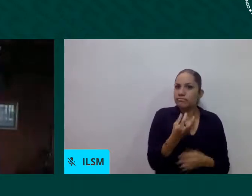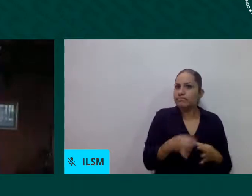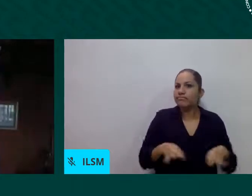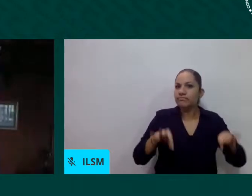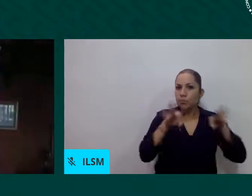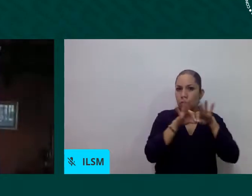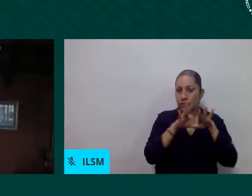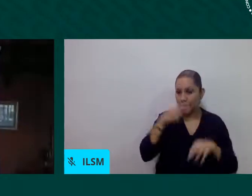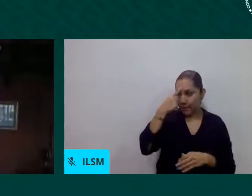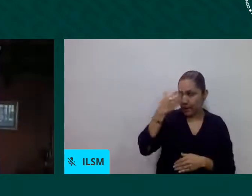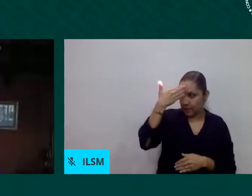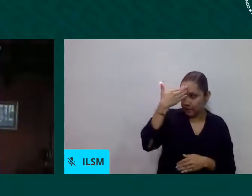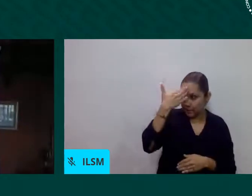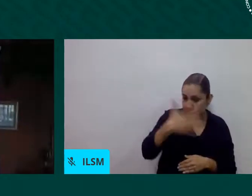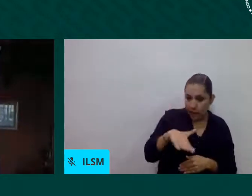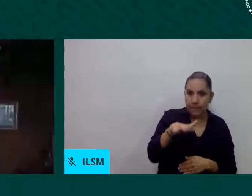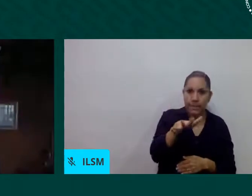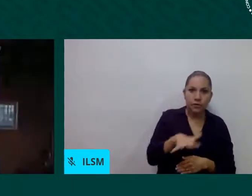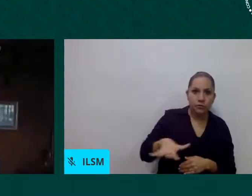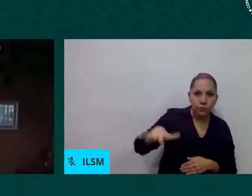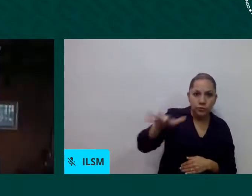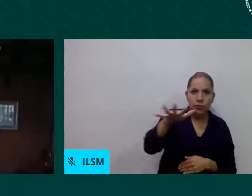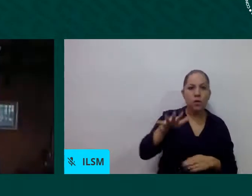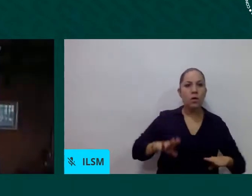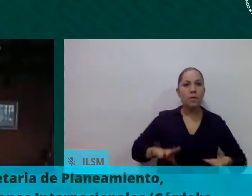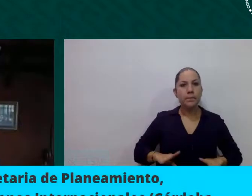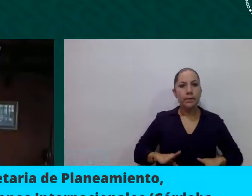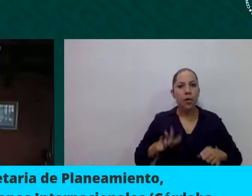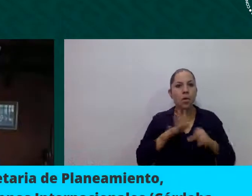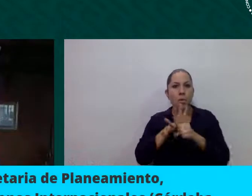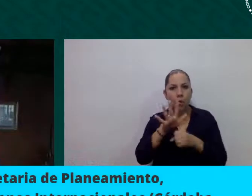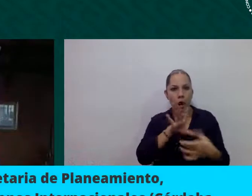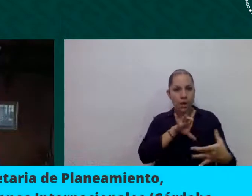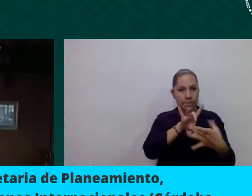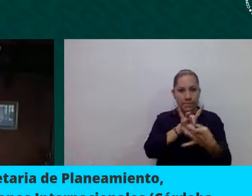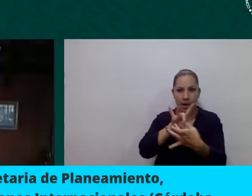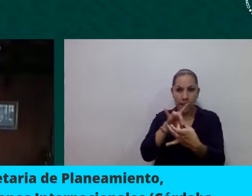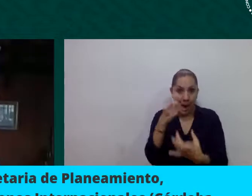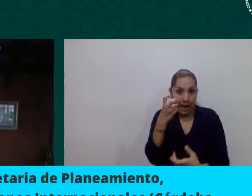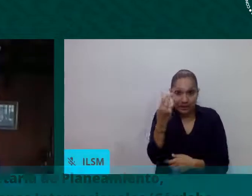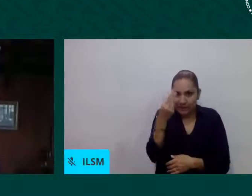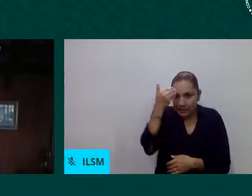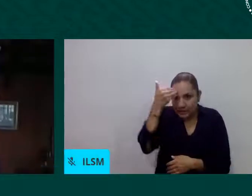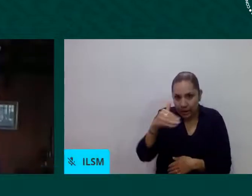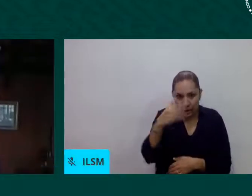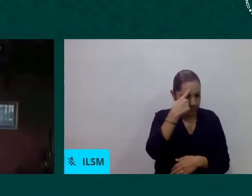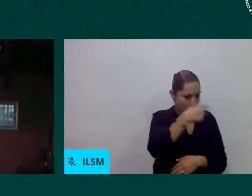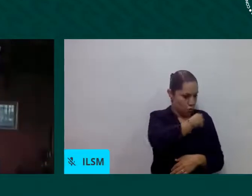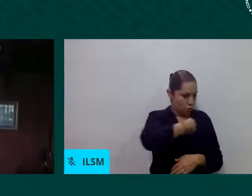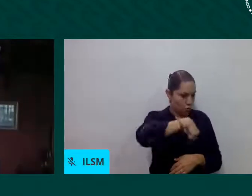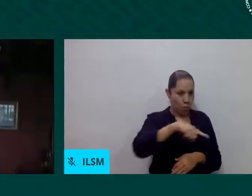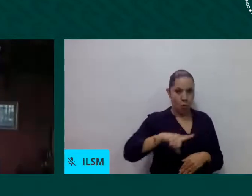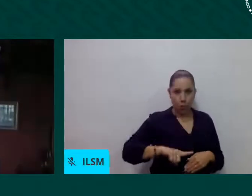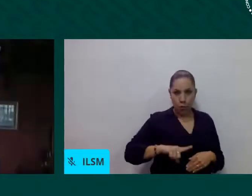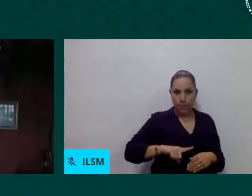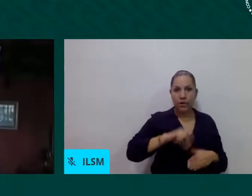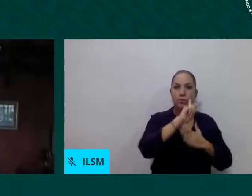entiendo que esto también debe ser una oportunidad para enfatizar la